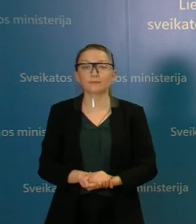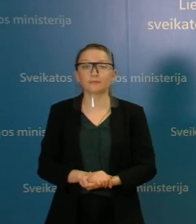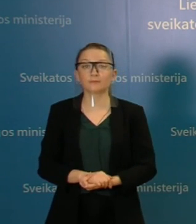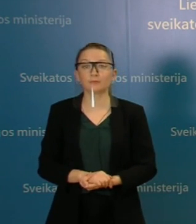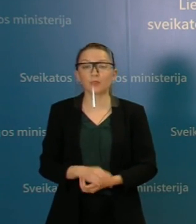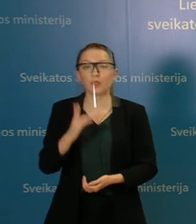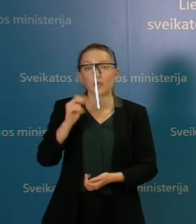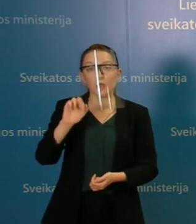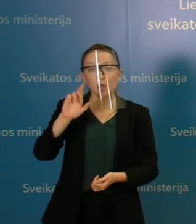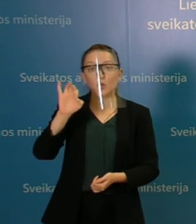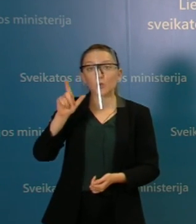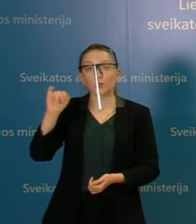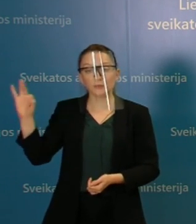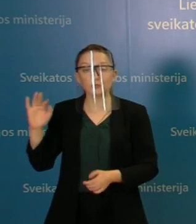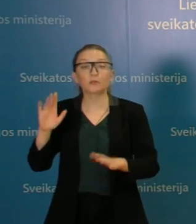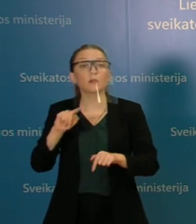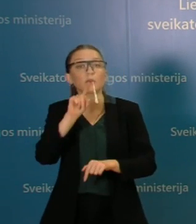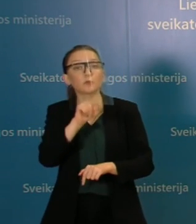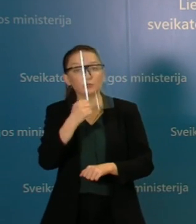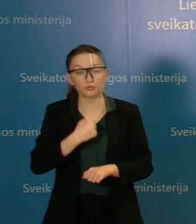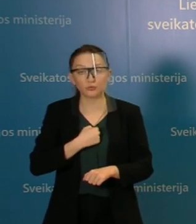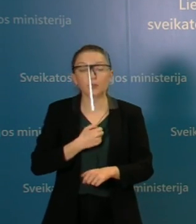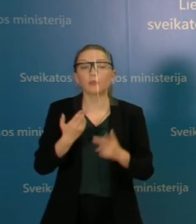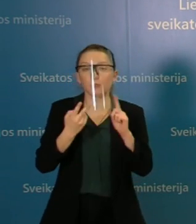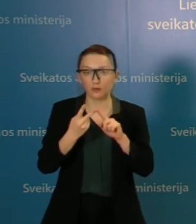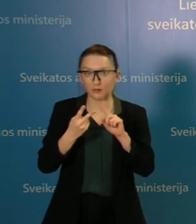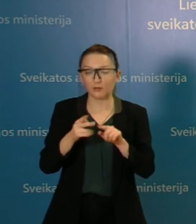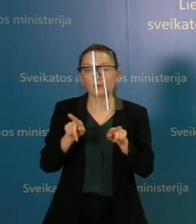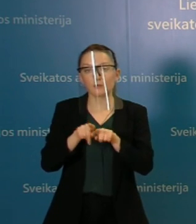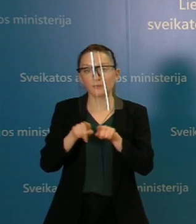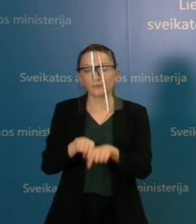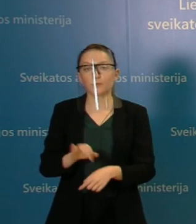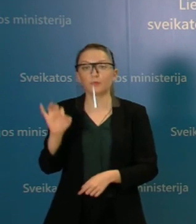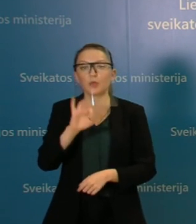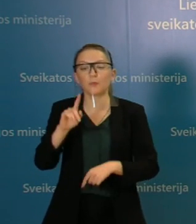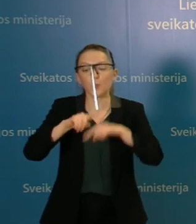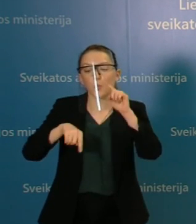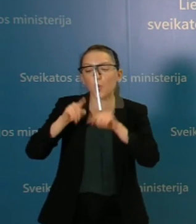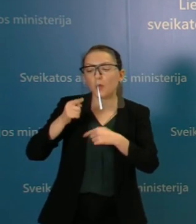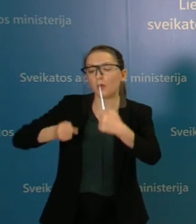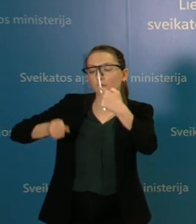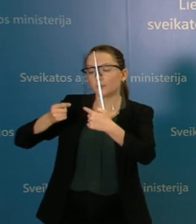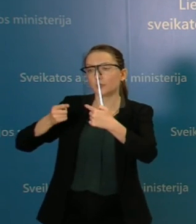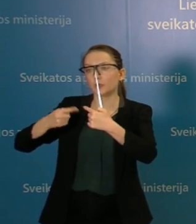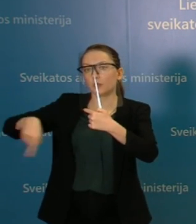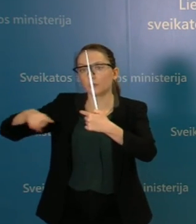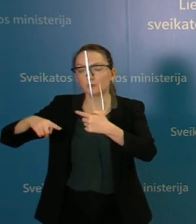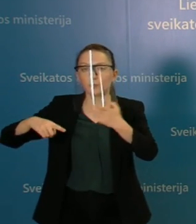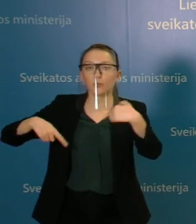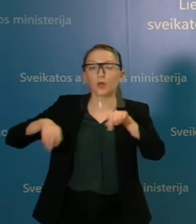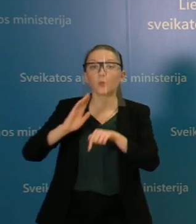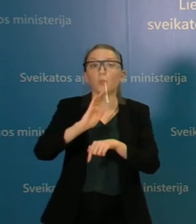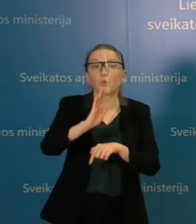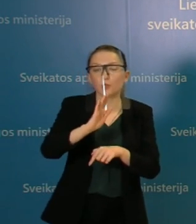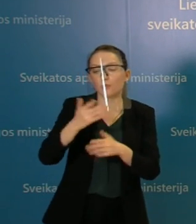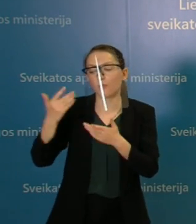Karolė, dar būtų klausimas? Kaip būtų, ministra, pat šitie kalbėjote apie tas politikas konfrontacijas tarp būsimos ir